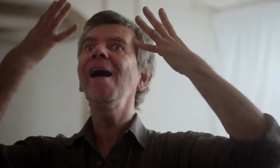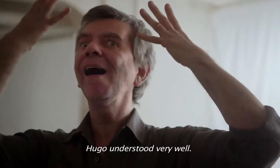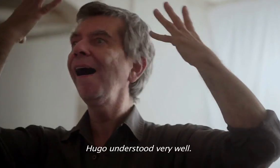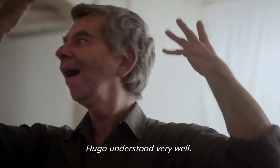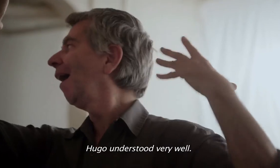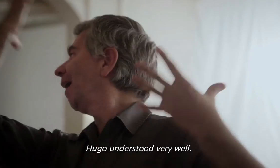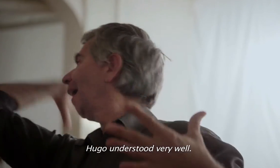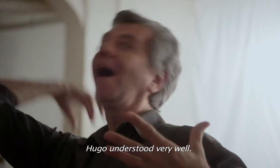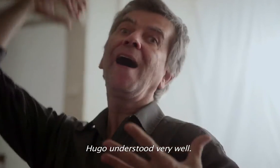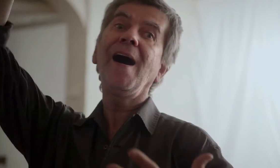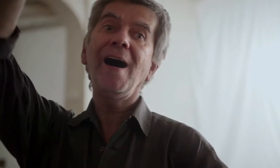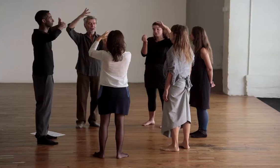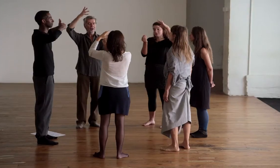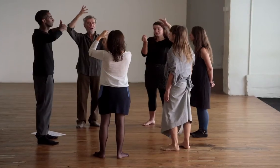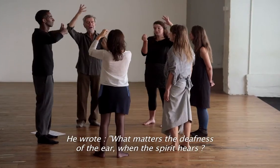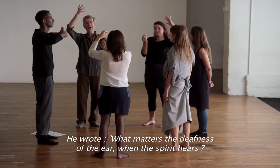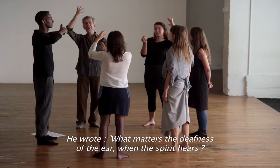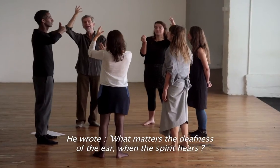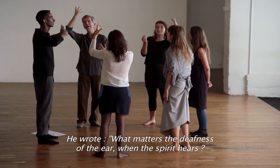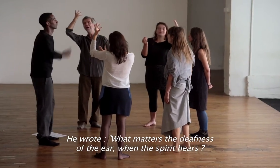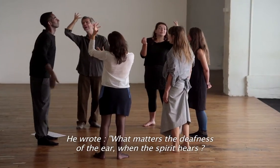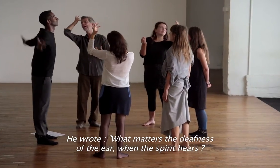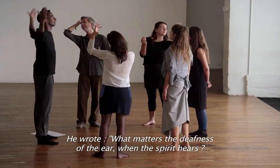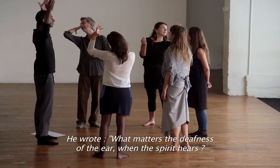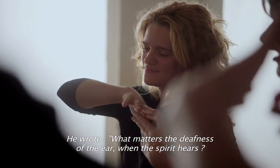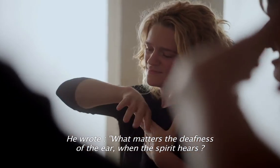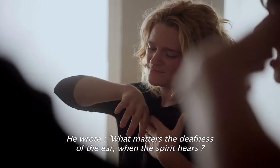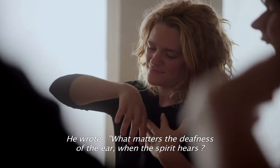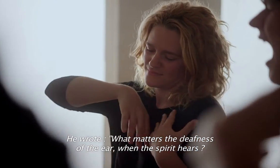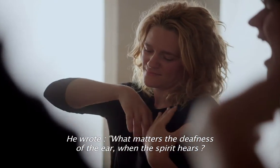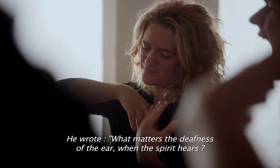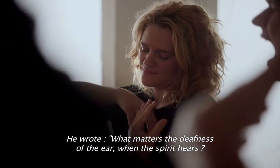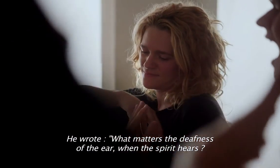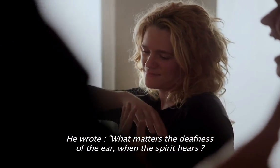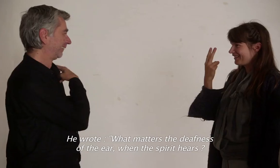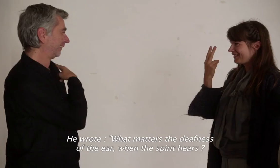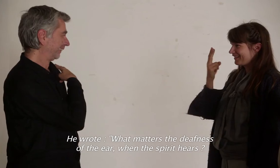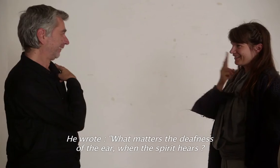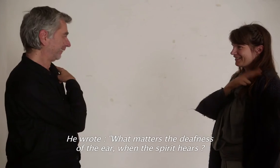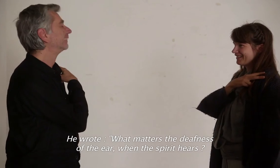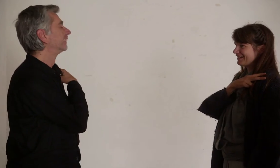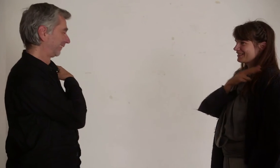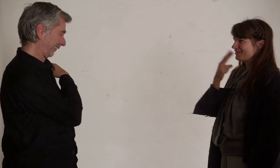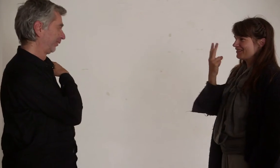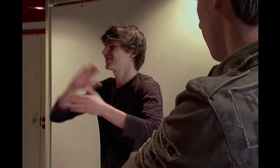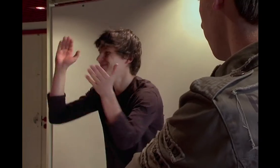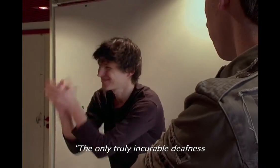Hugo avait tout compris. Il a écrit « Qu'importe la surdité de l'oreille quand l'esprit entend. La seule